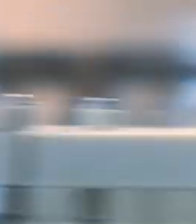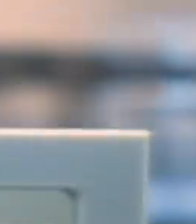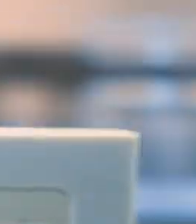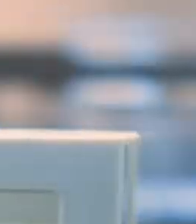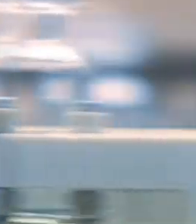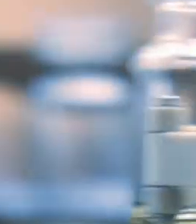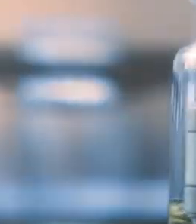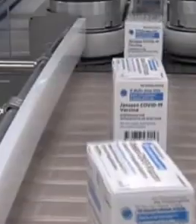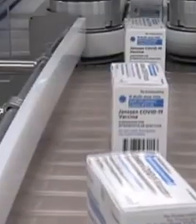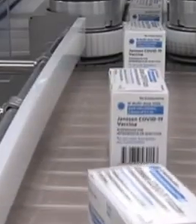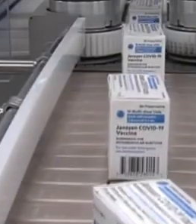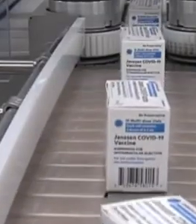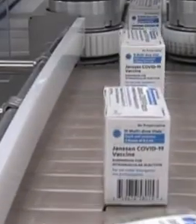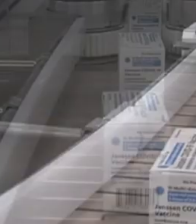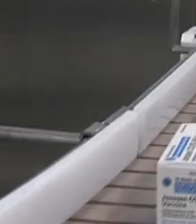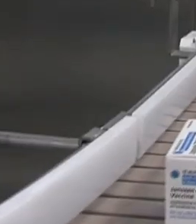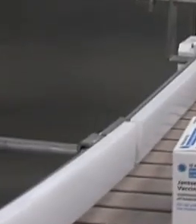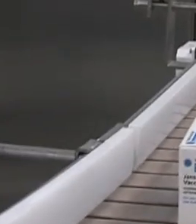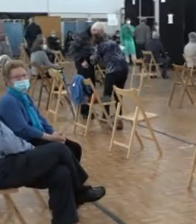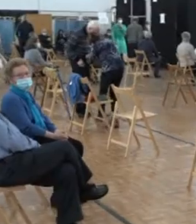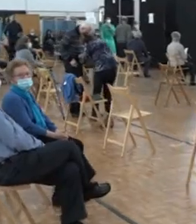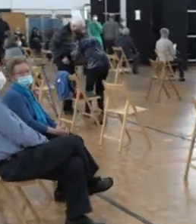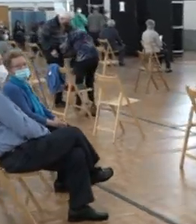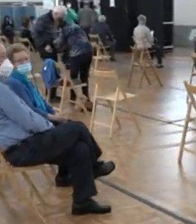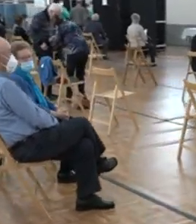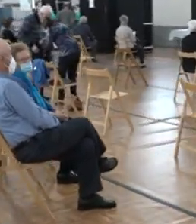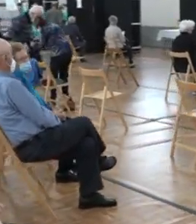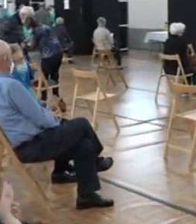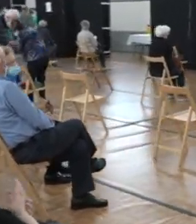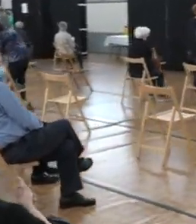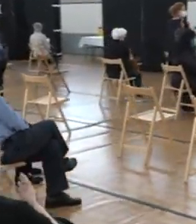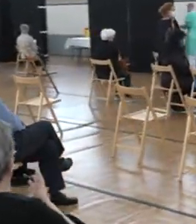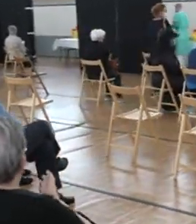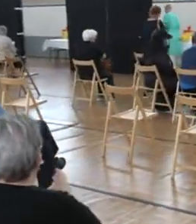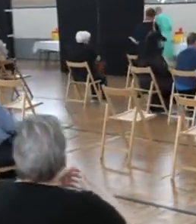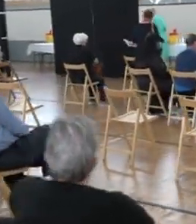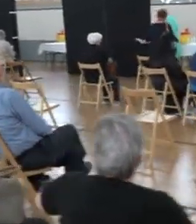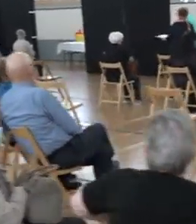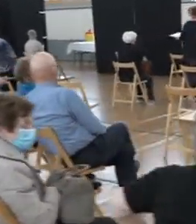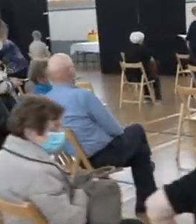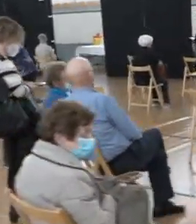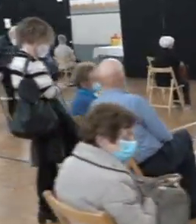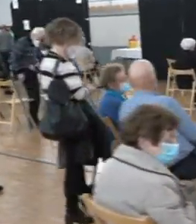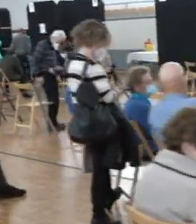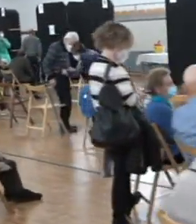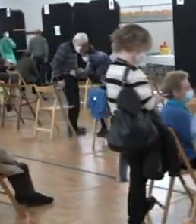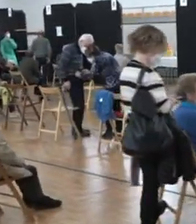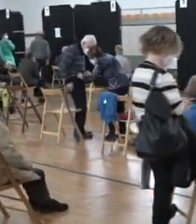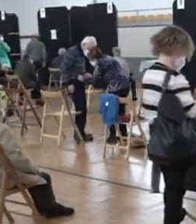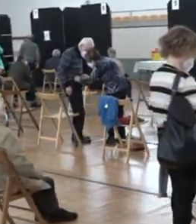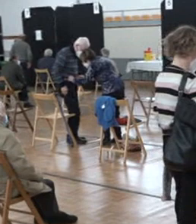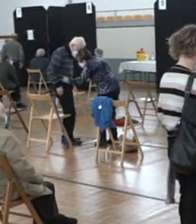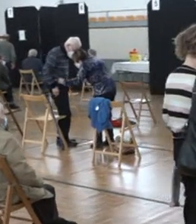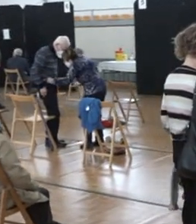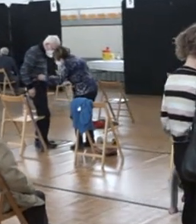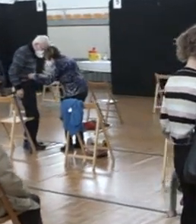Velocizzare la campagna vaccinale significa anche trovare il maggior numero di personale per farle. Zaia torna sulla polemica nata dalle sue parole,